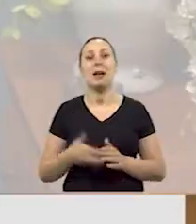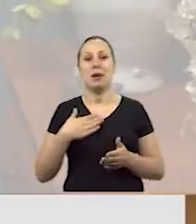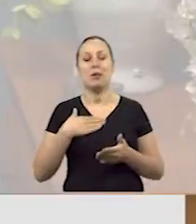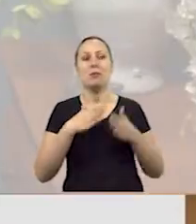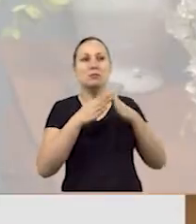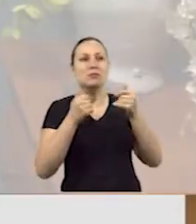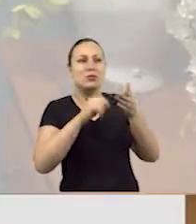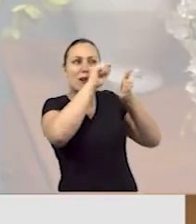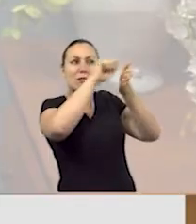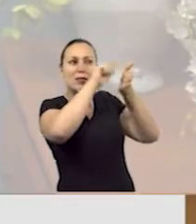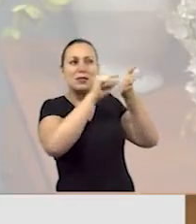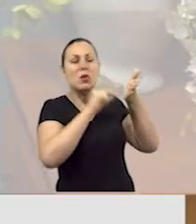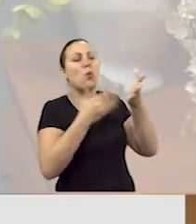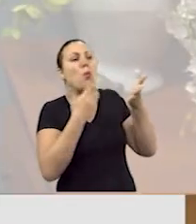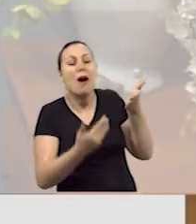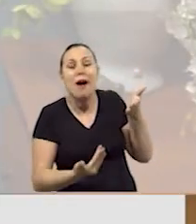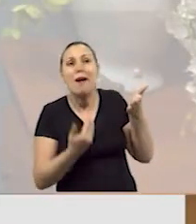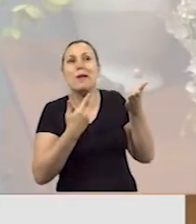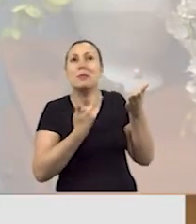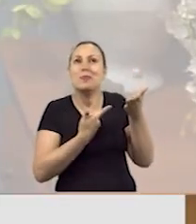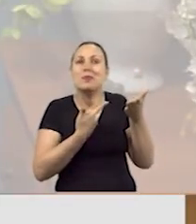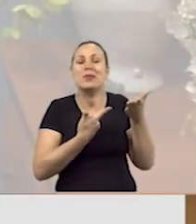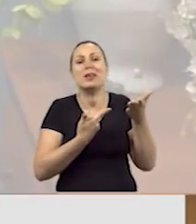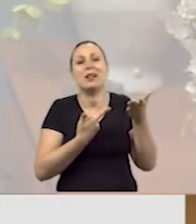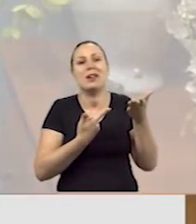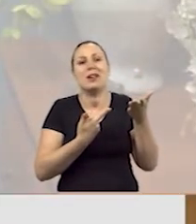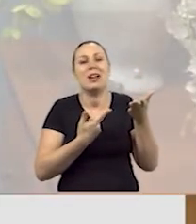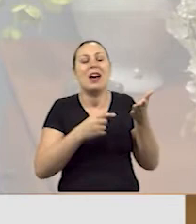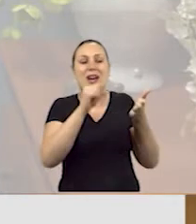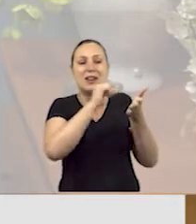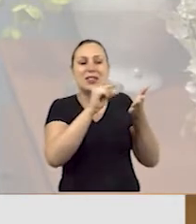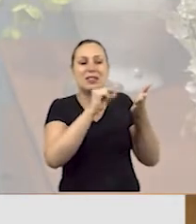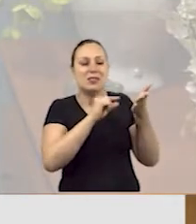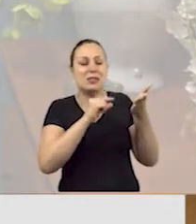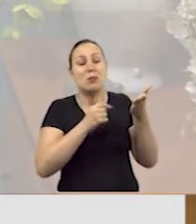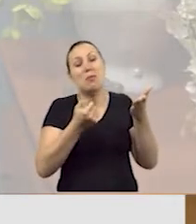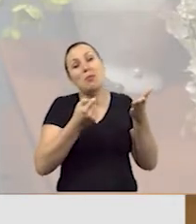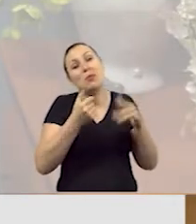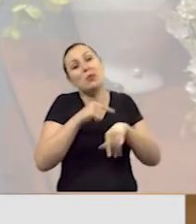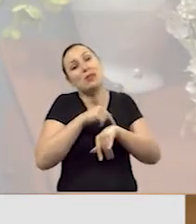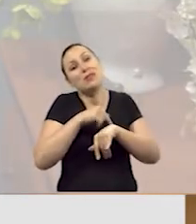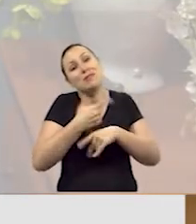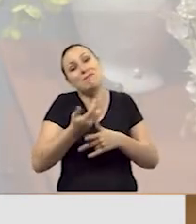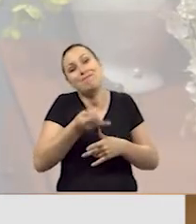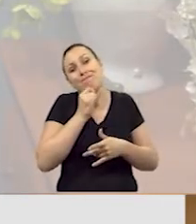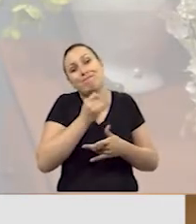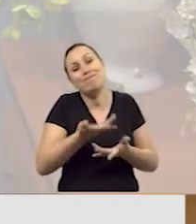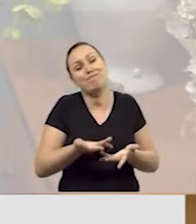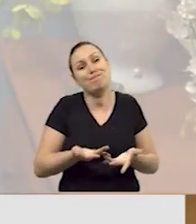pedi a lista, como que seria, quais músicas seriam. E eles me passaram uma lista e eu tive pouco tempo para